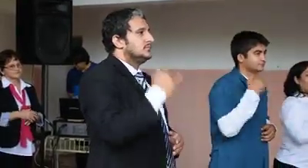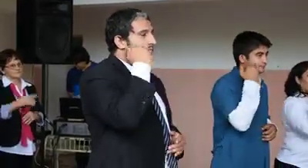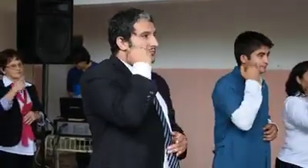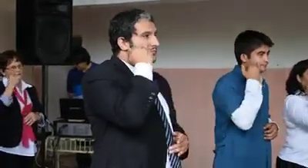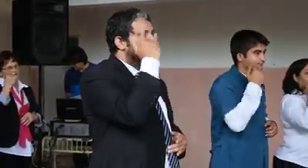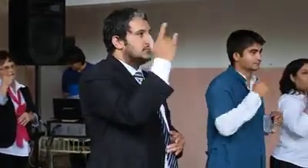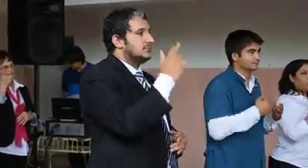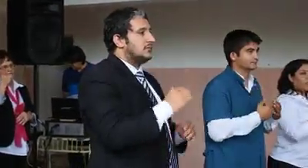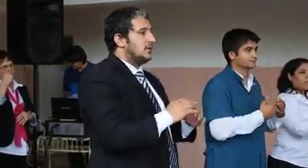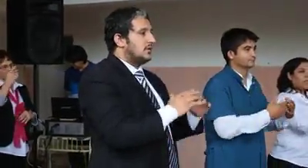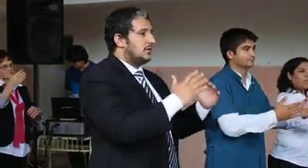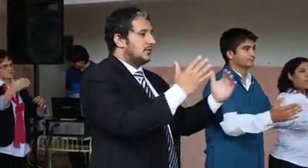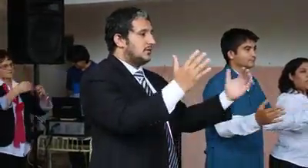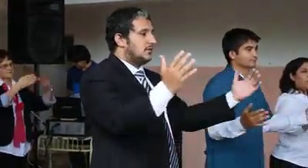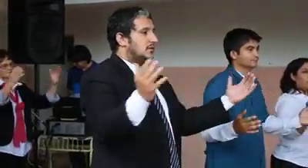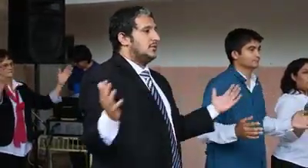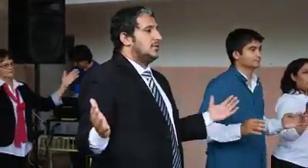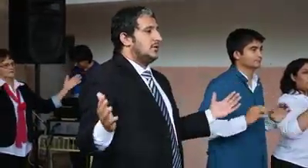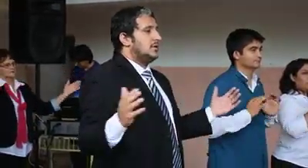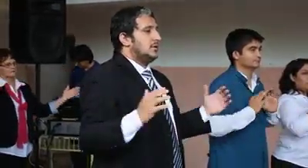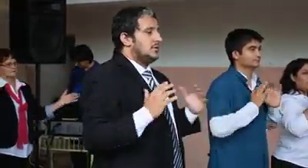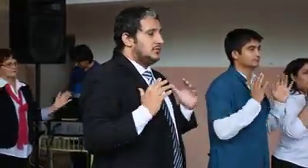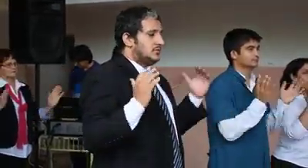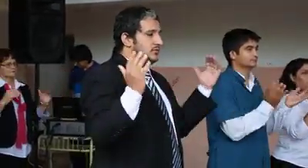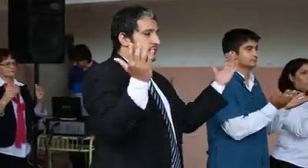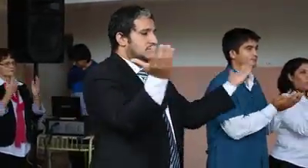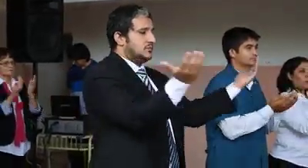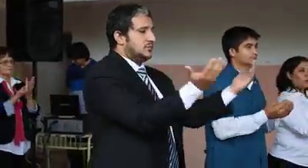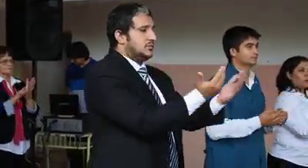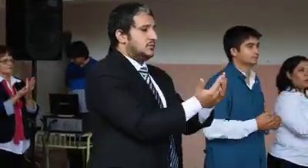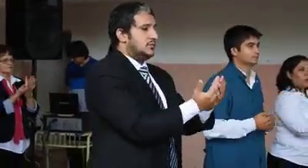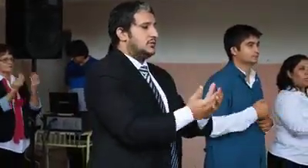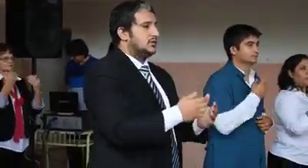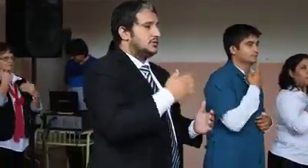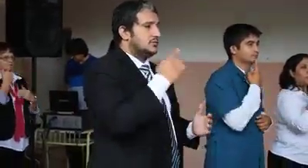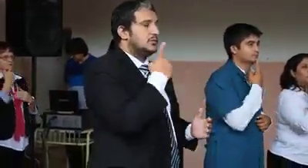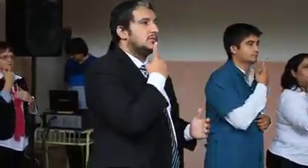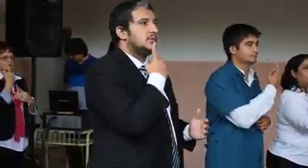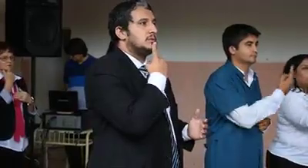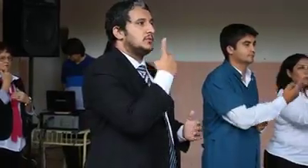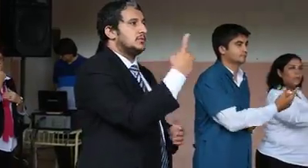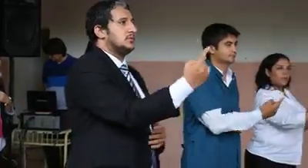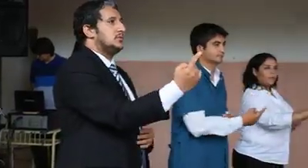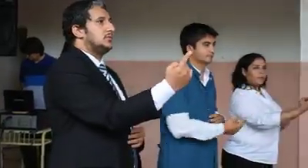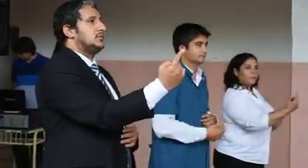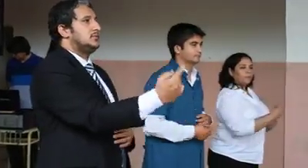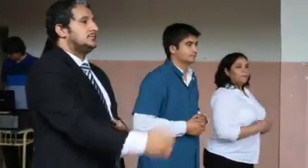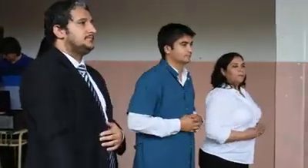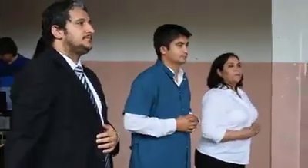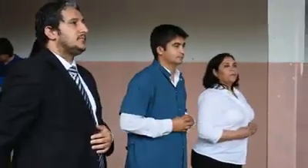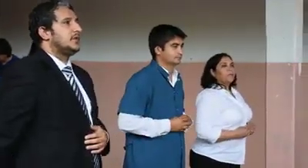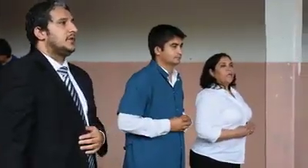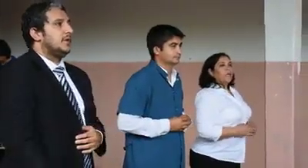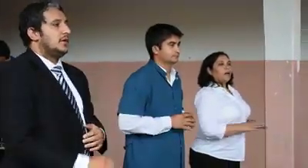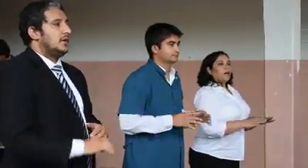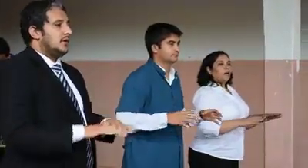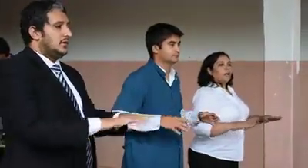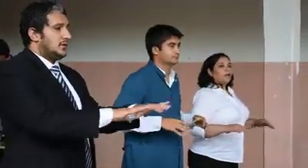los libres del mundo responden, hay